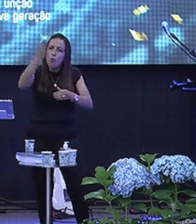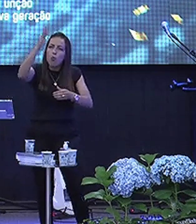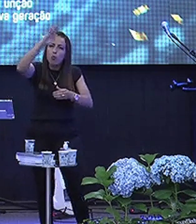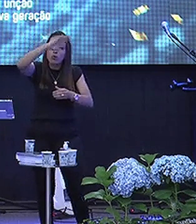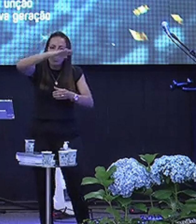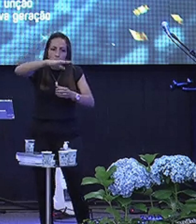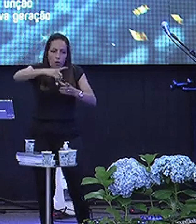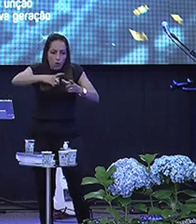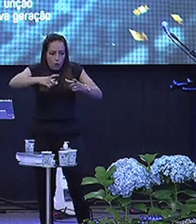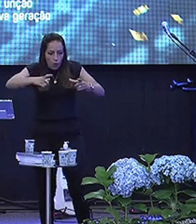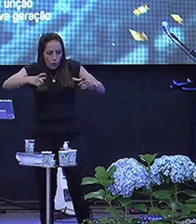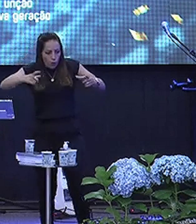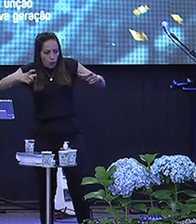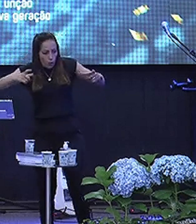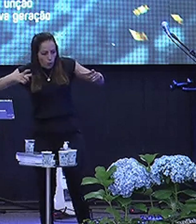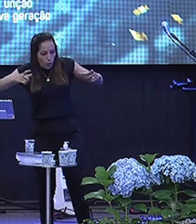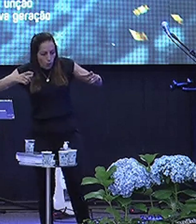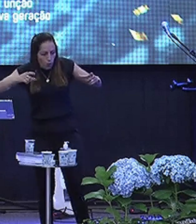abismo